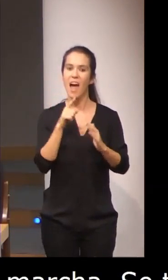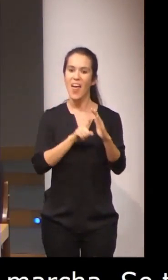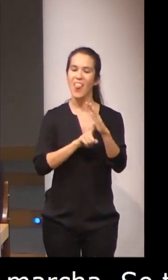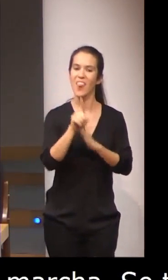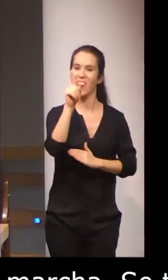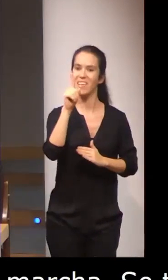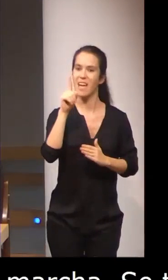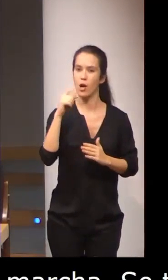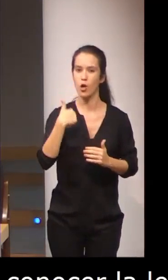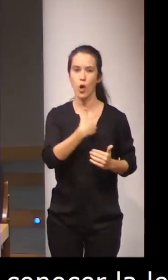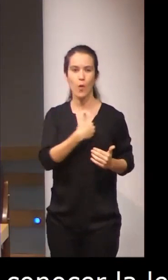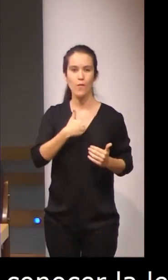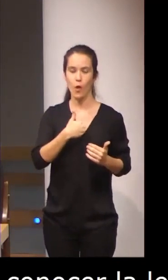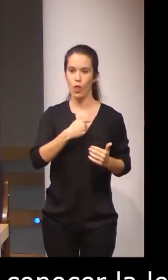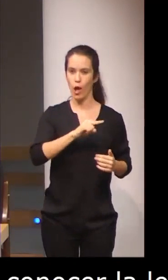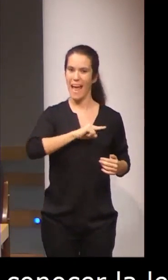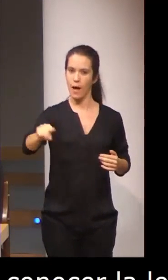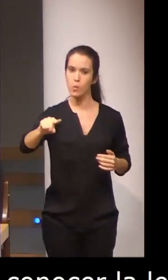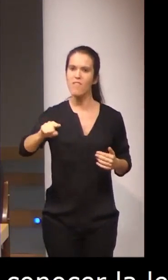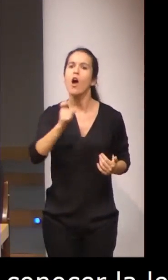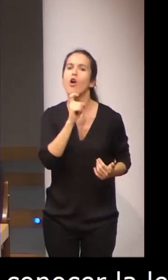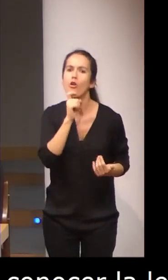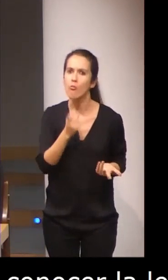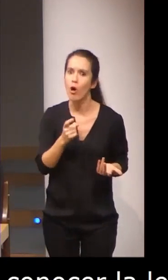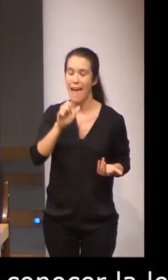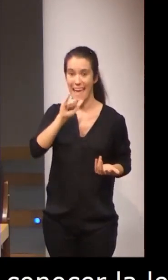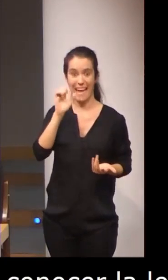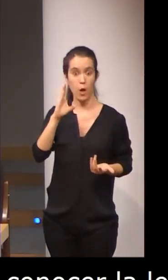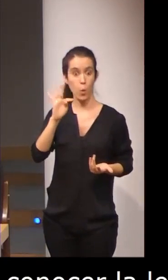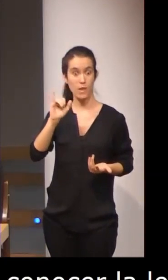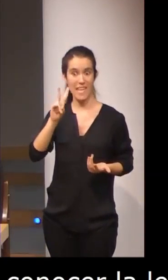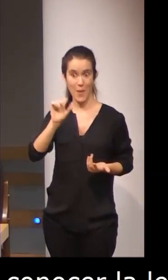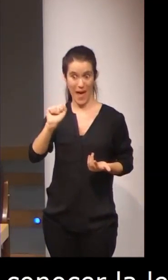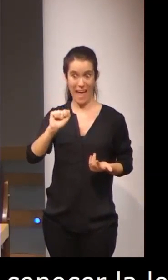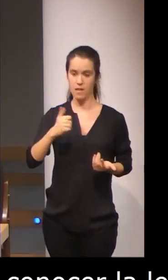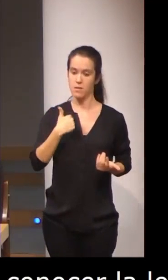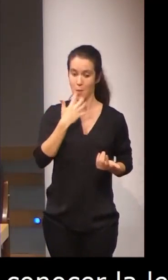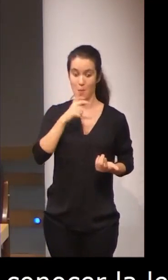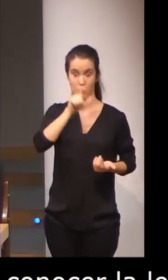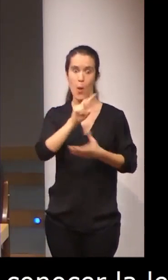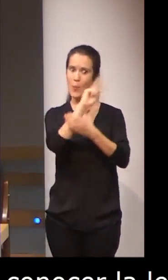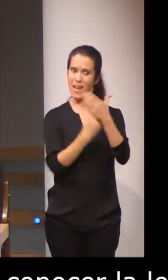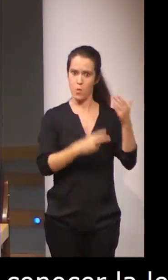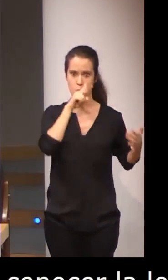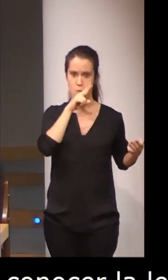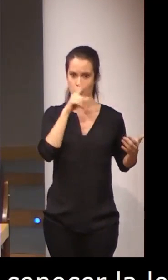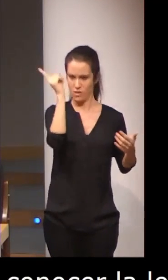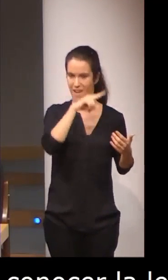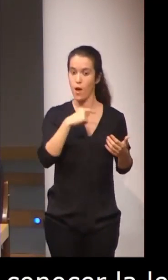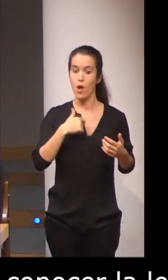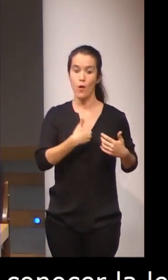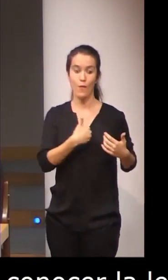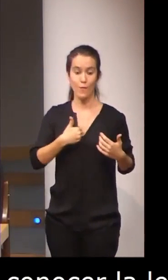ejecutivas. Se ha visto cómo las personas bilingües orales tienen un mayor desarrollo de las funciones